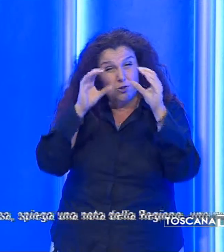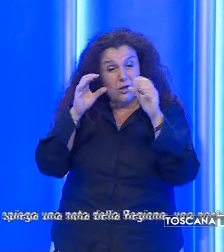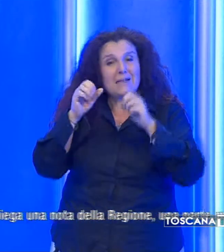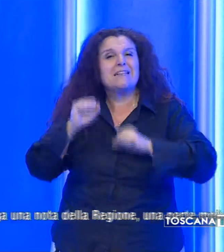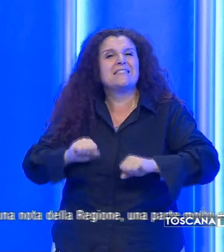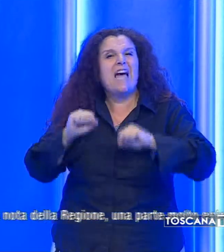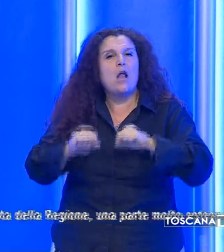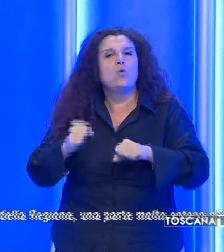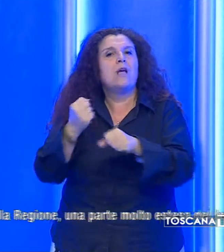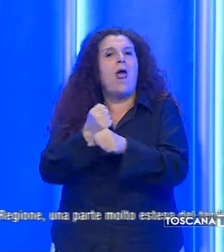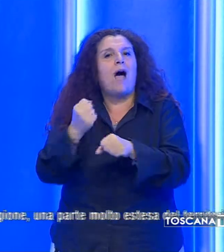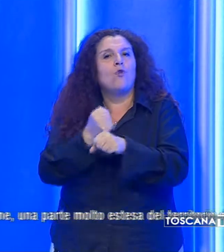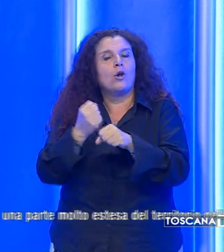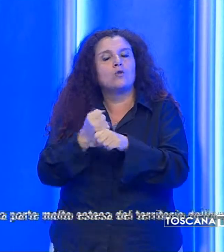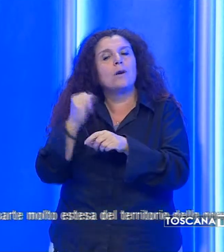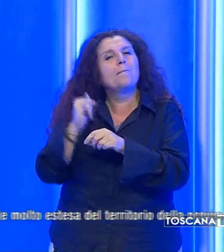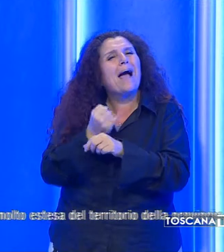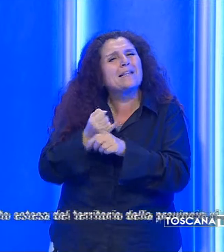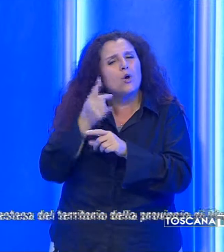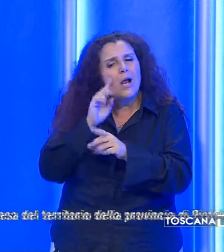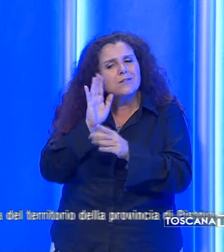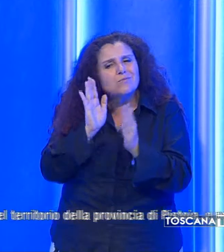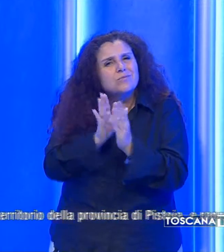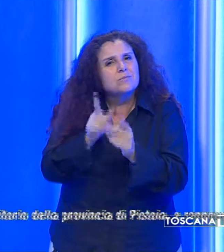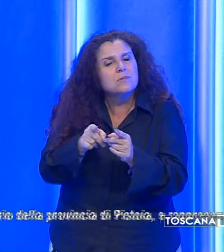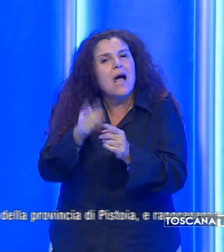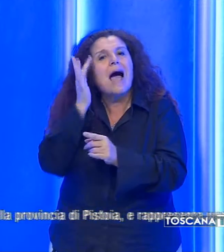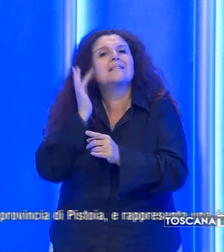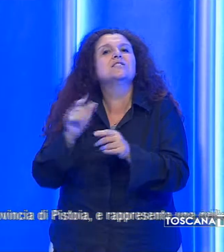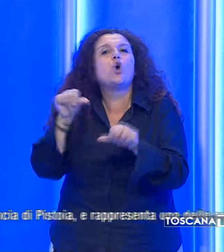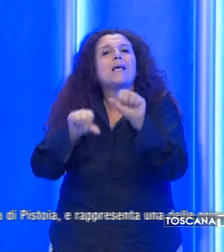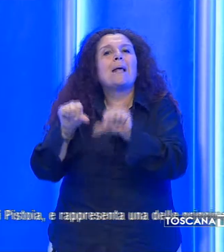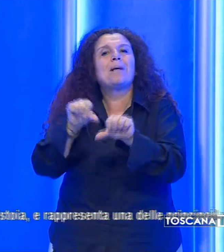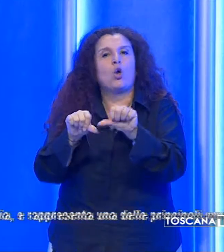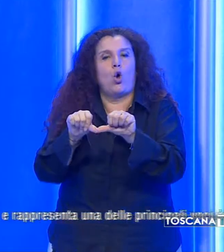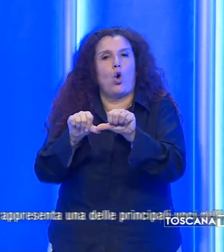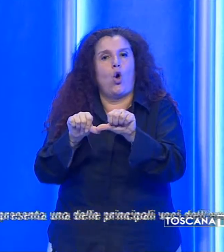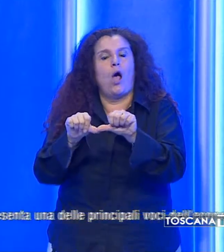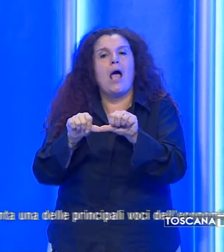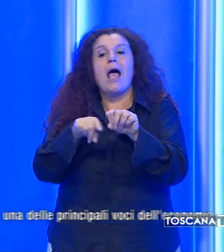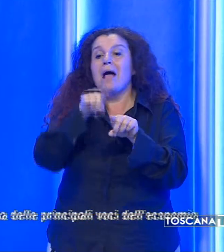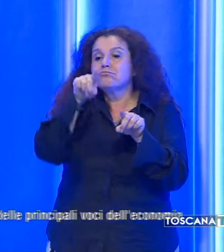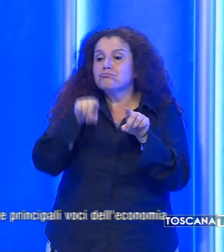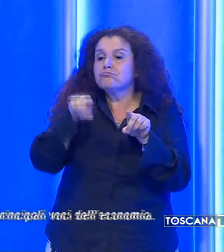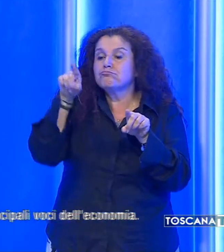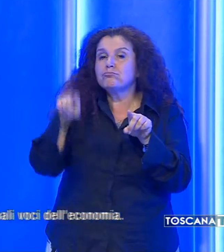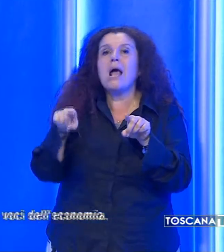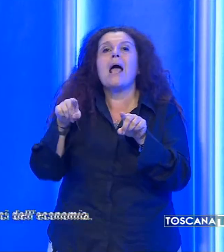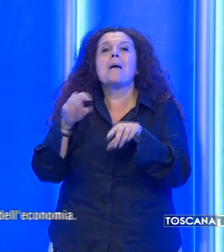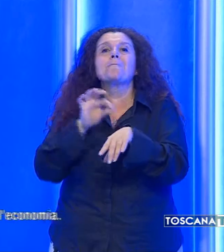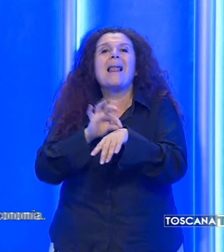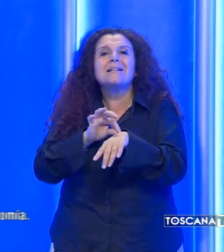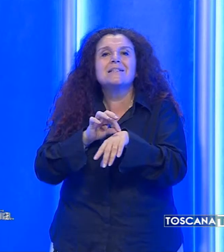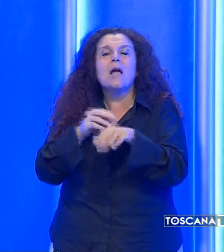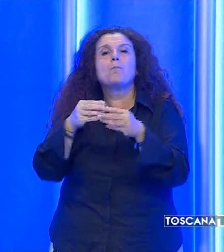lavoratori, con particolare riferimento al rischio chimico, gli andamenti delle malattie professionali e dei